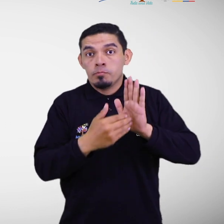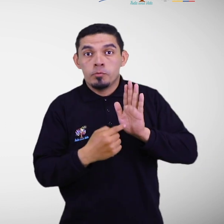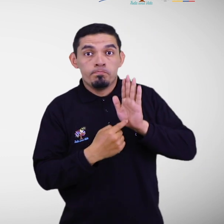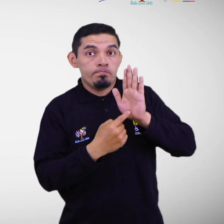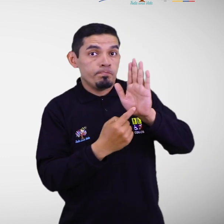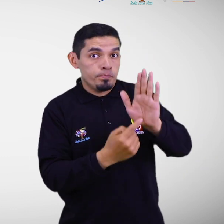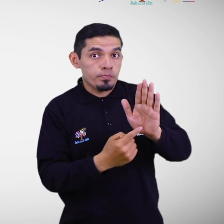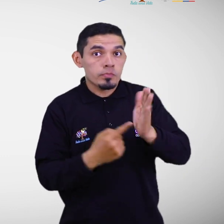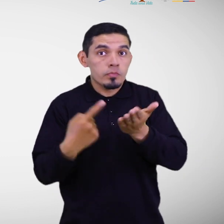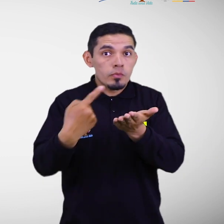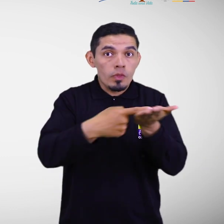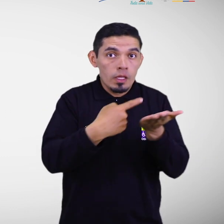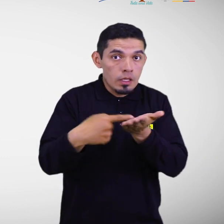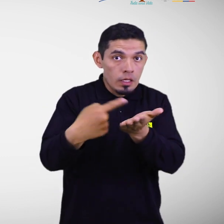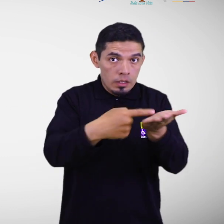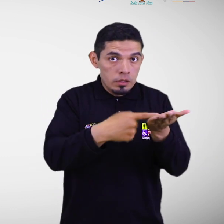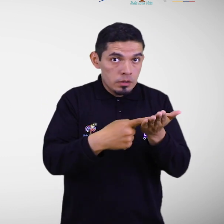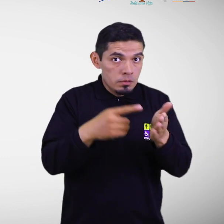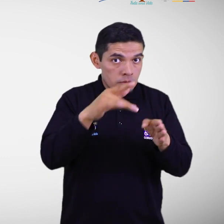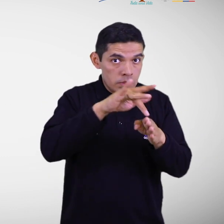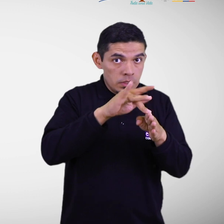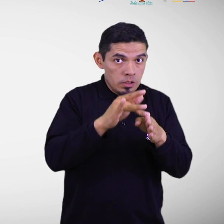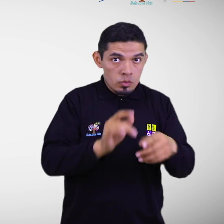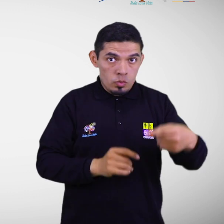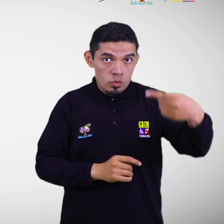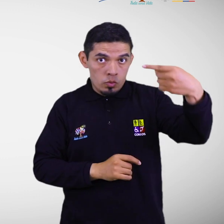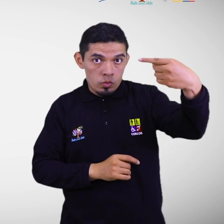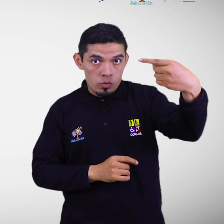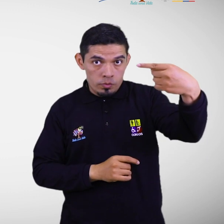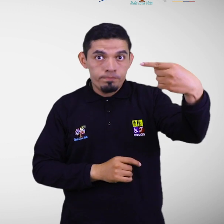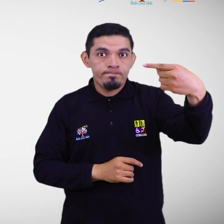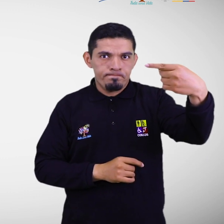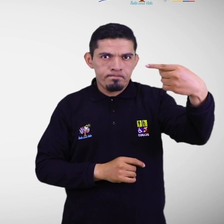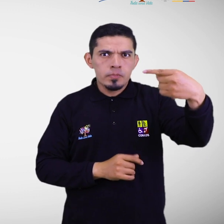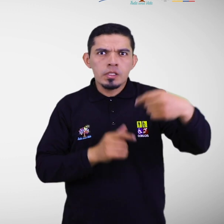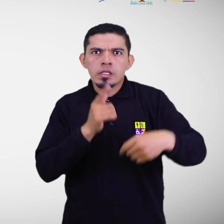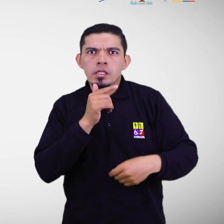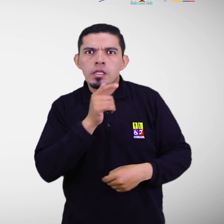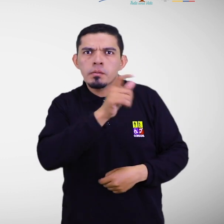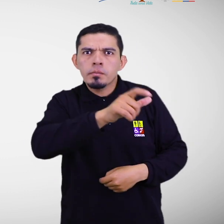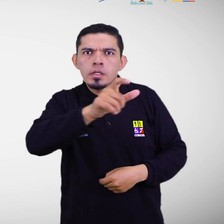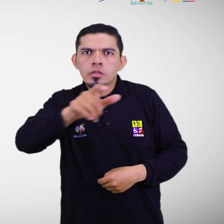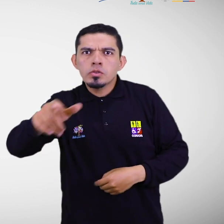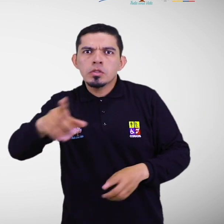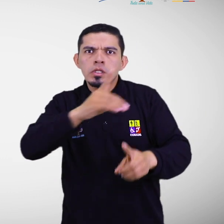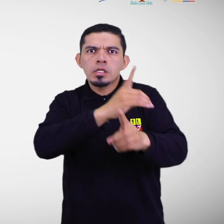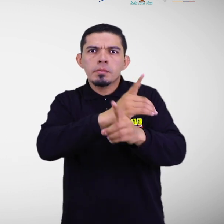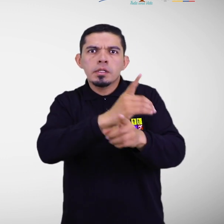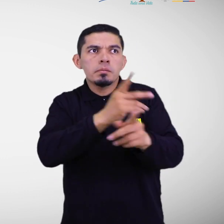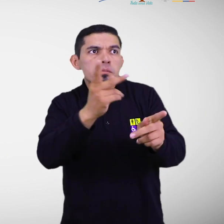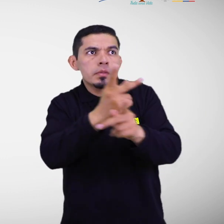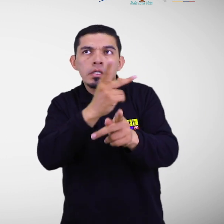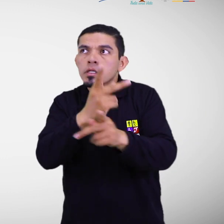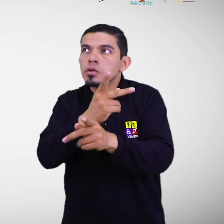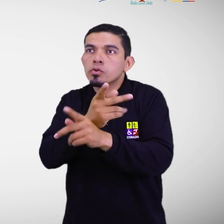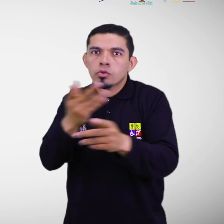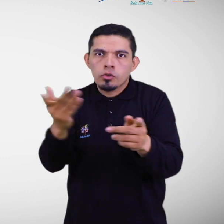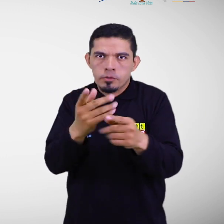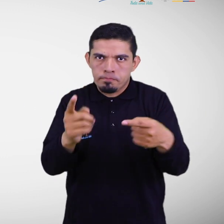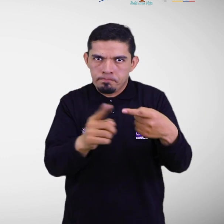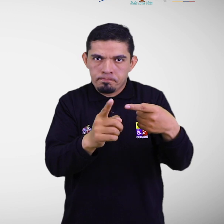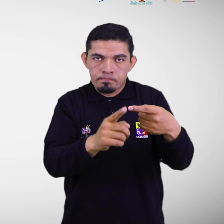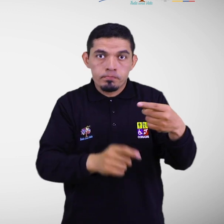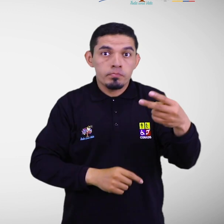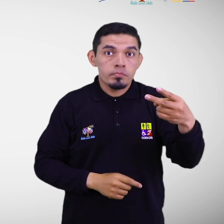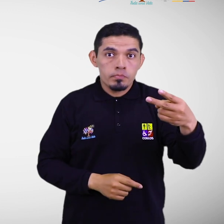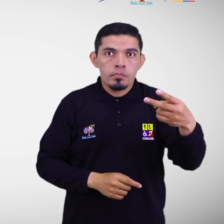Análisis de riesgo. Paso 1. Identificar personas con discapacidad expuestos a riesgos. Reducción